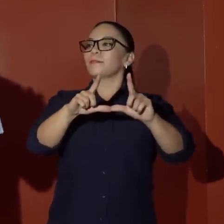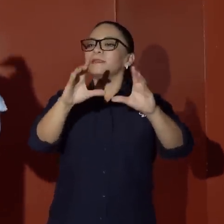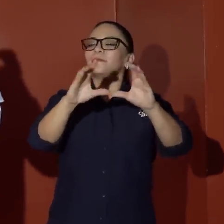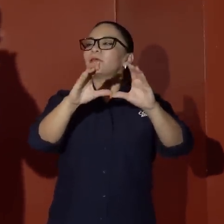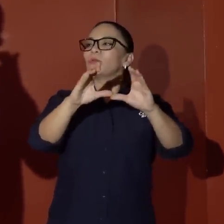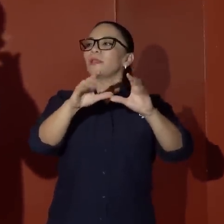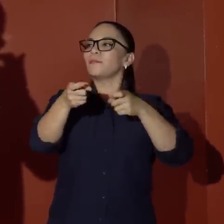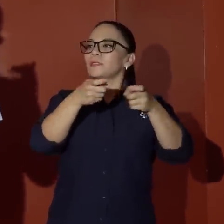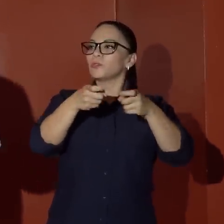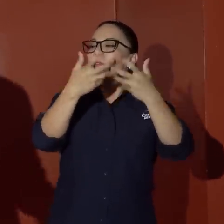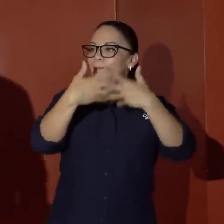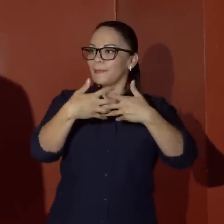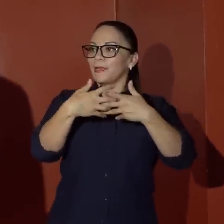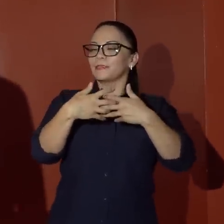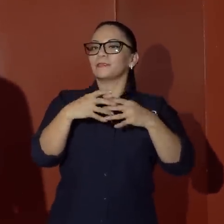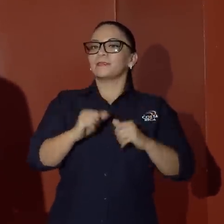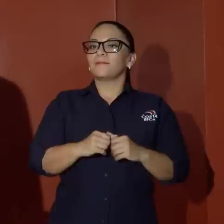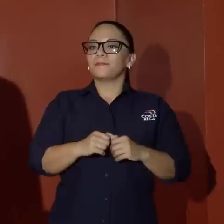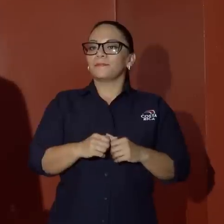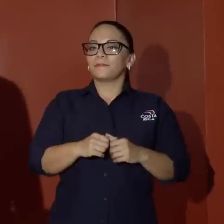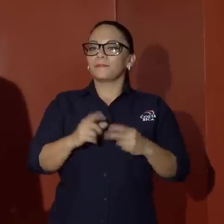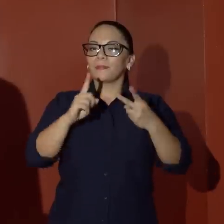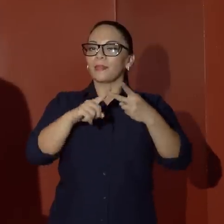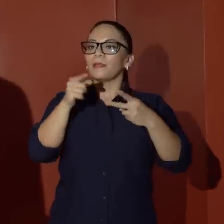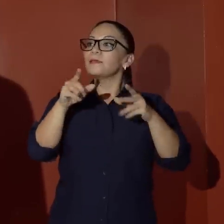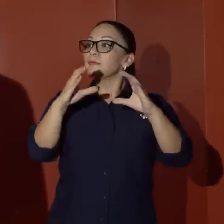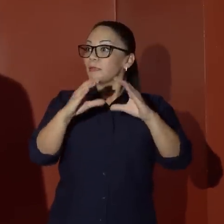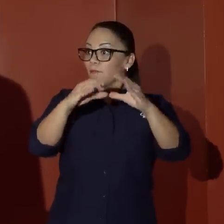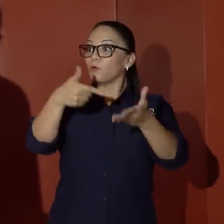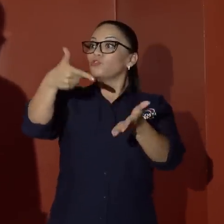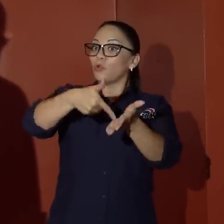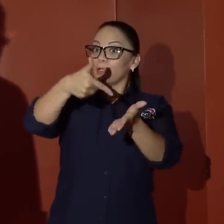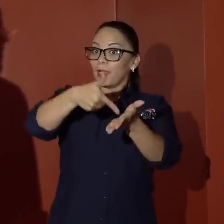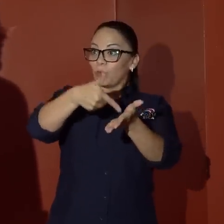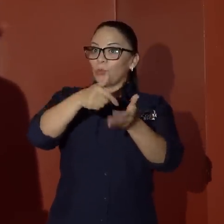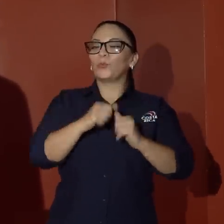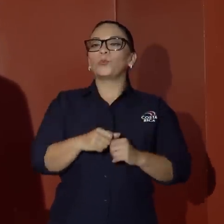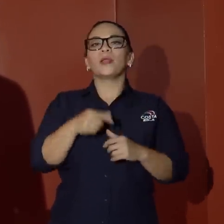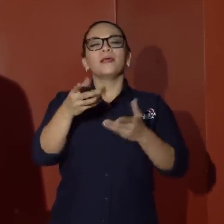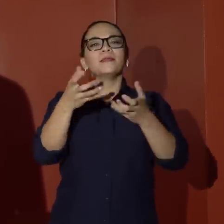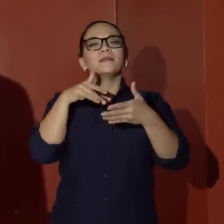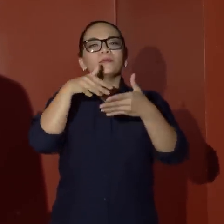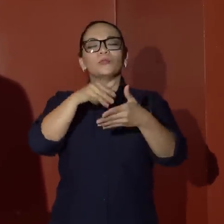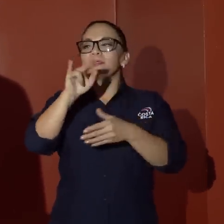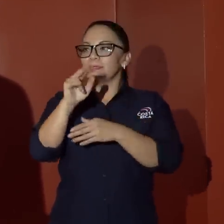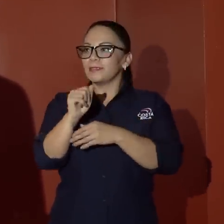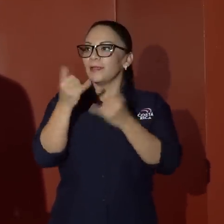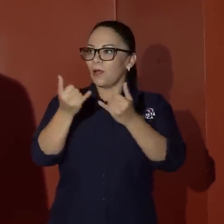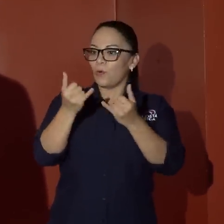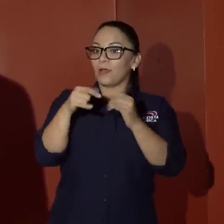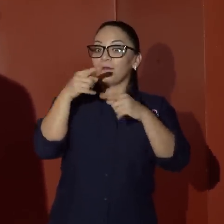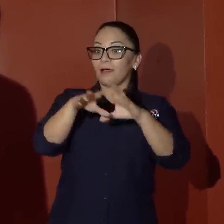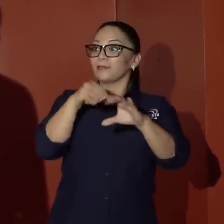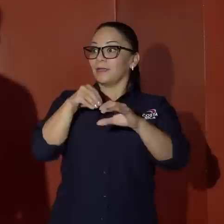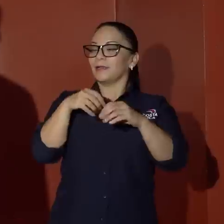Empresas, tiene un certificado en Soldadura, quiere meterse a estudiar al INAH ahora que sale